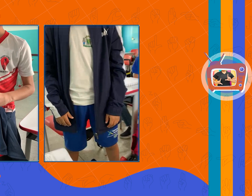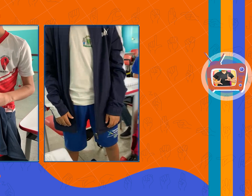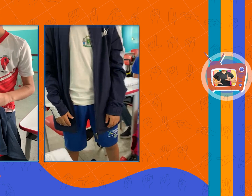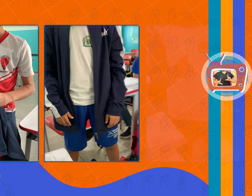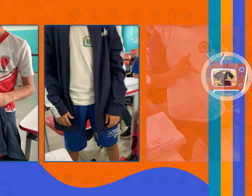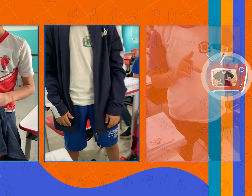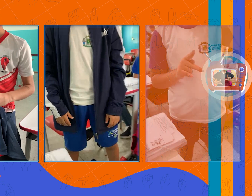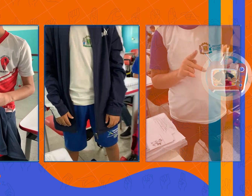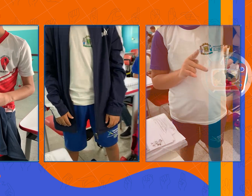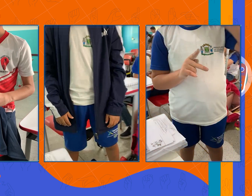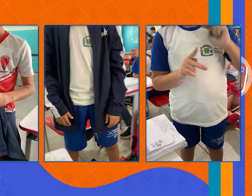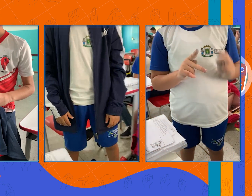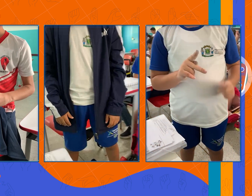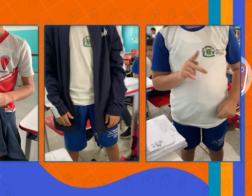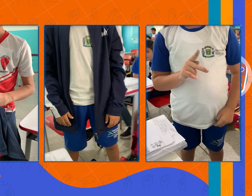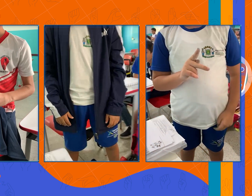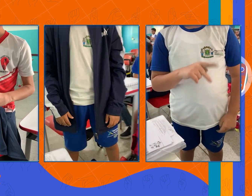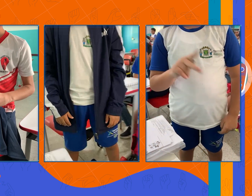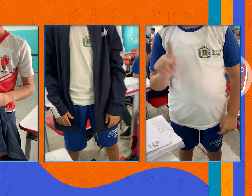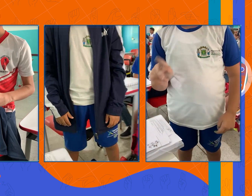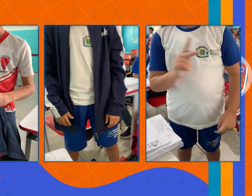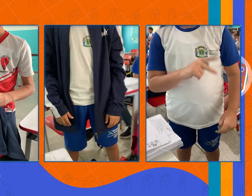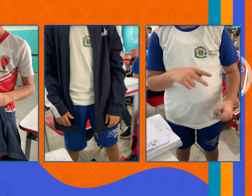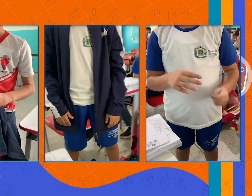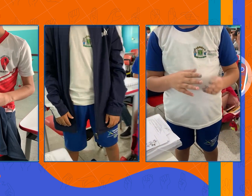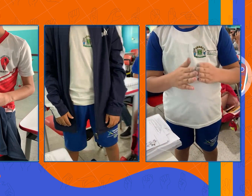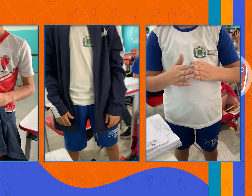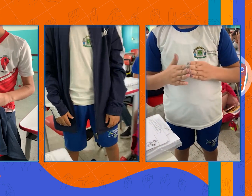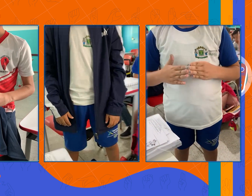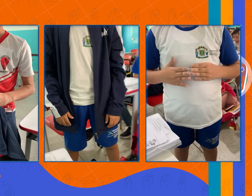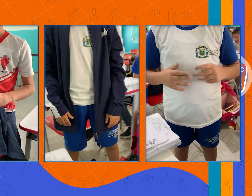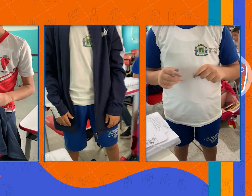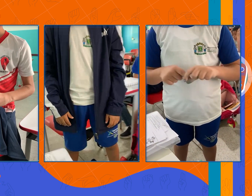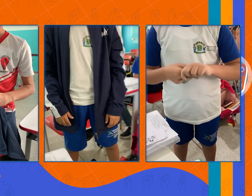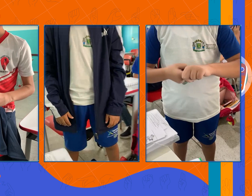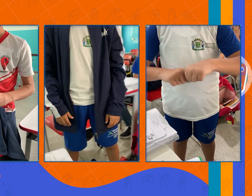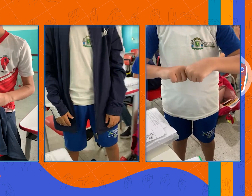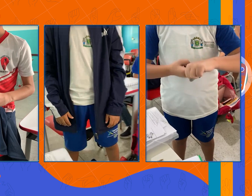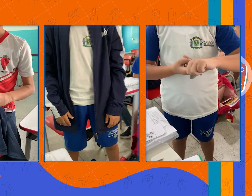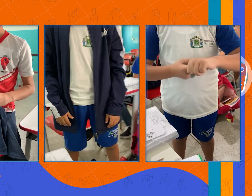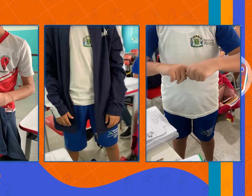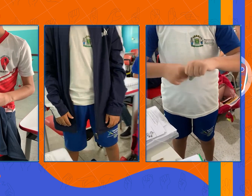E finalmente, esta menina super esperta pede o apontador emprestado.